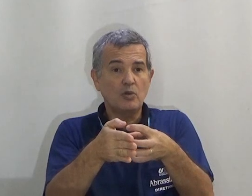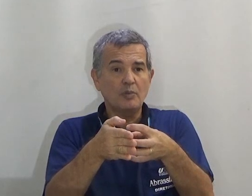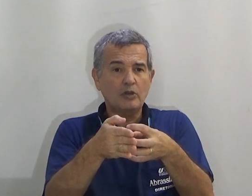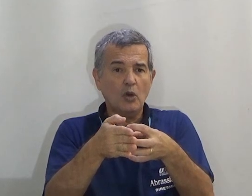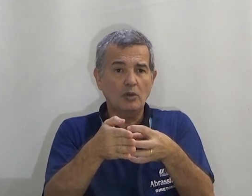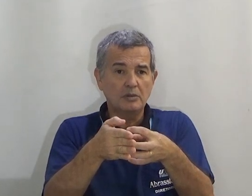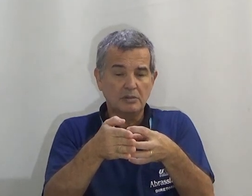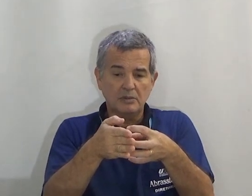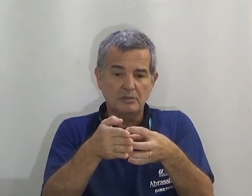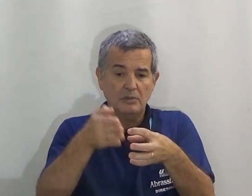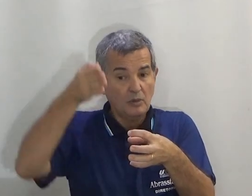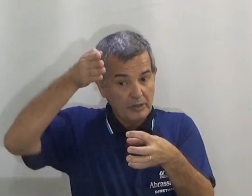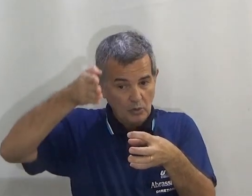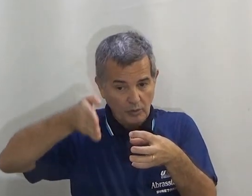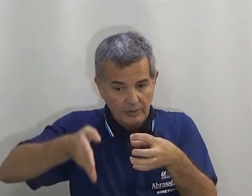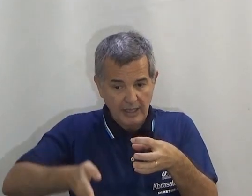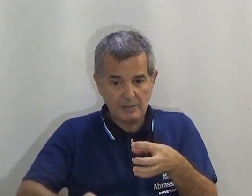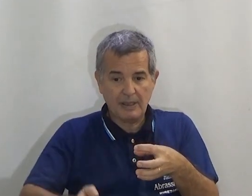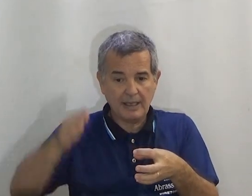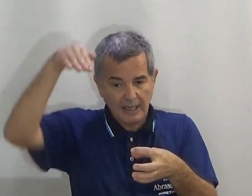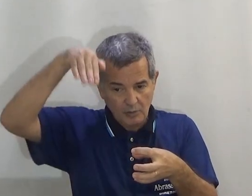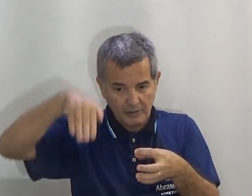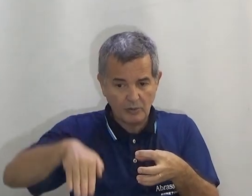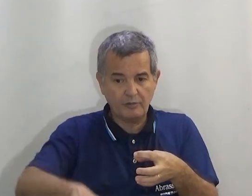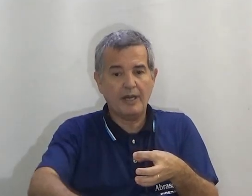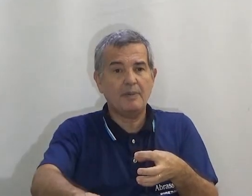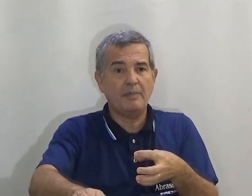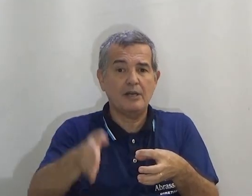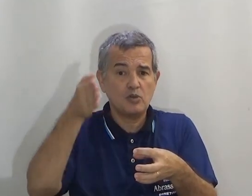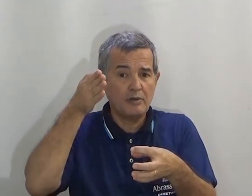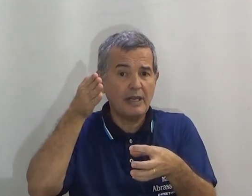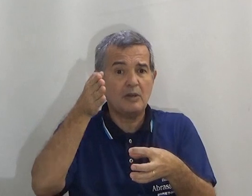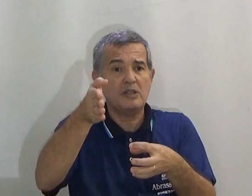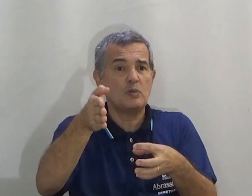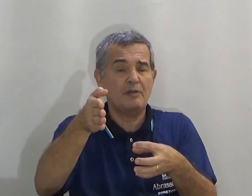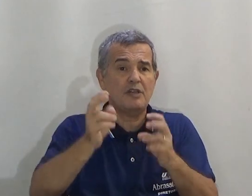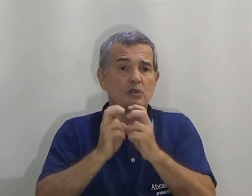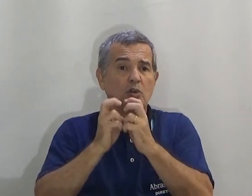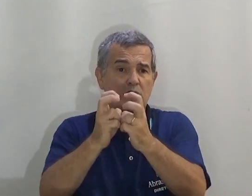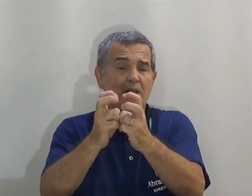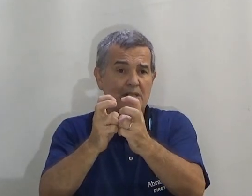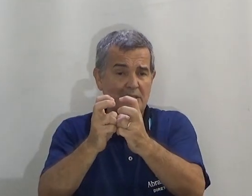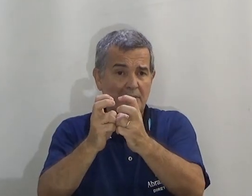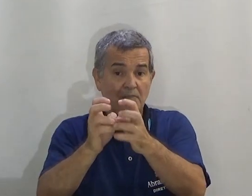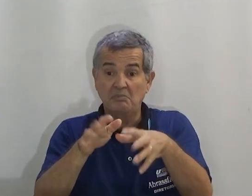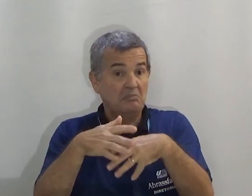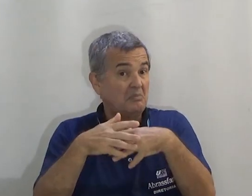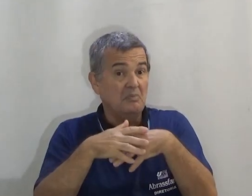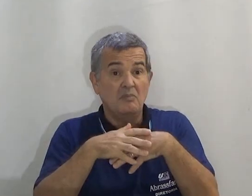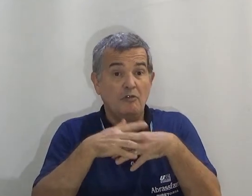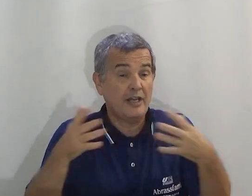Parecido com o metrô. No metrô. Desce para cá. O metrô vai para baixo. Vai então. É superfície. O nosso é este.